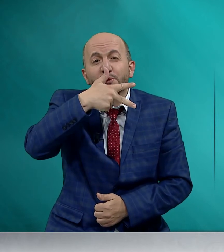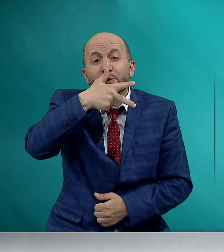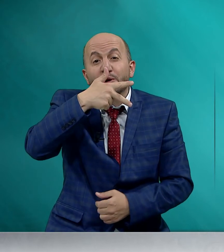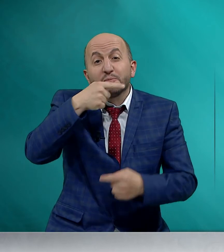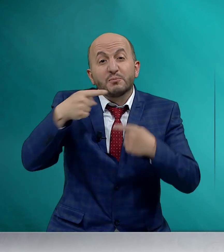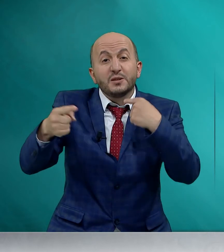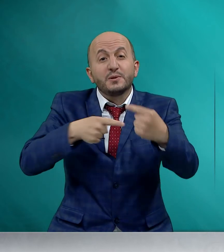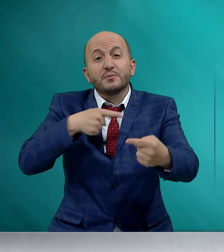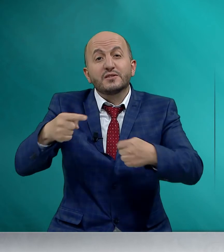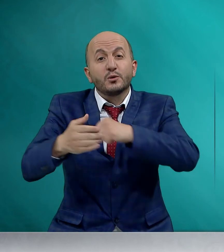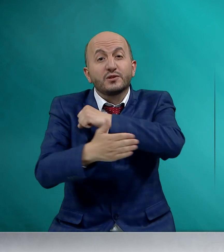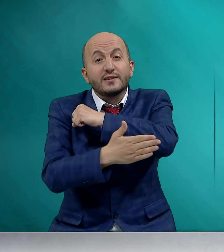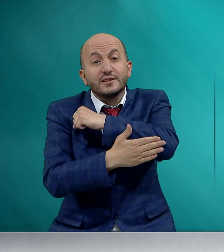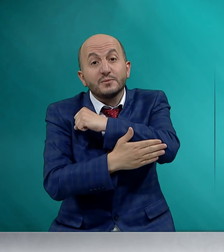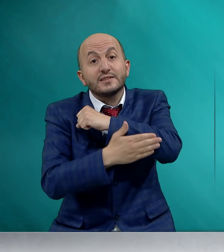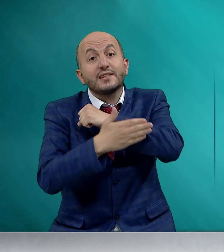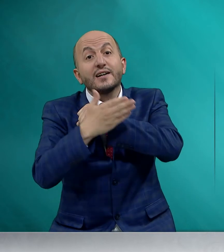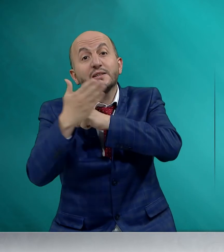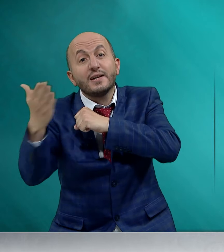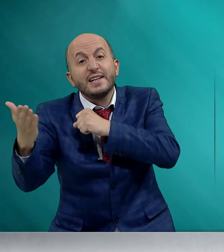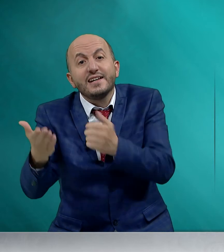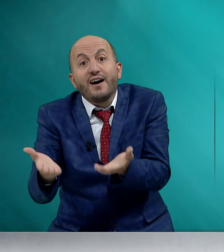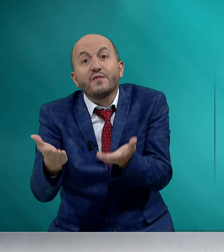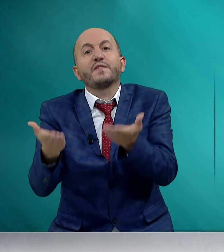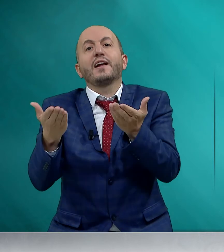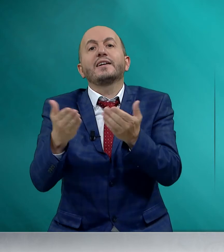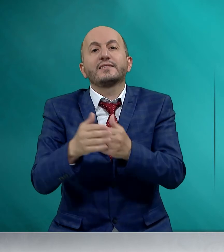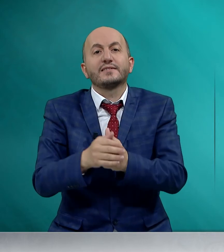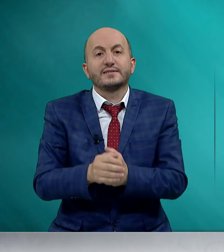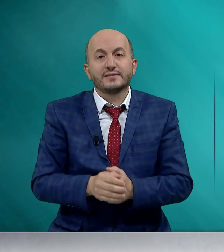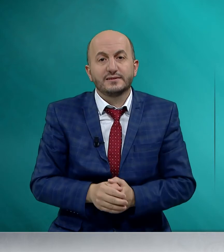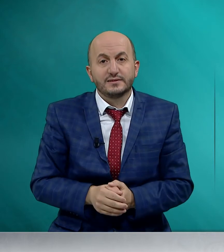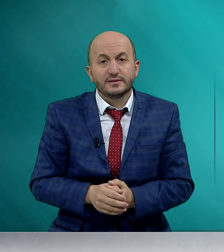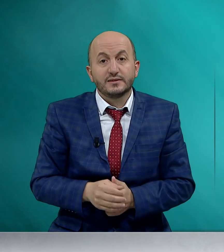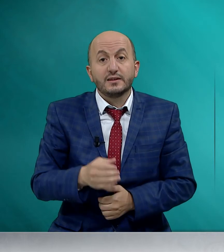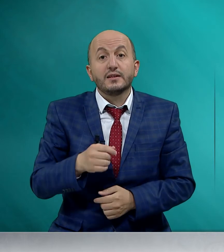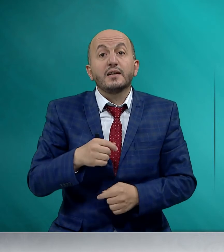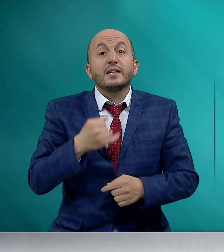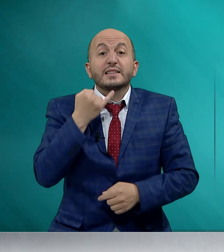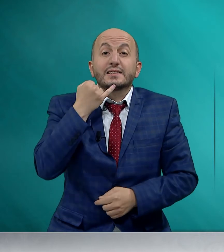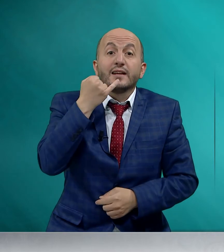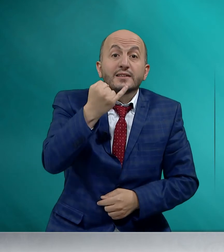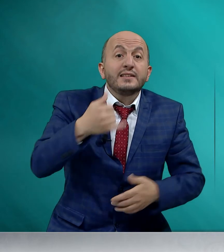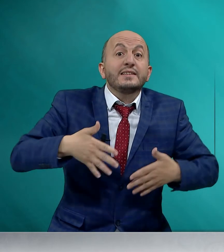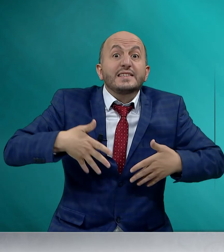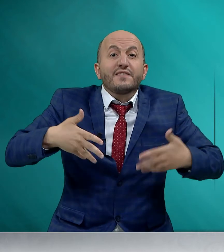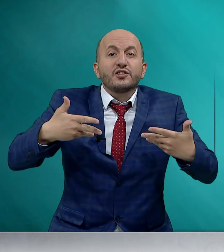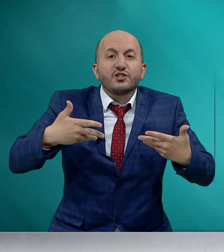birbirimize uzattığımız yardım eliyle hafifler. Sıla'nın sevinci,